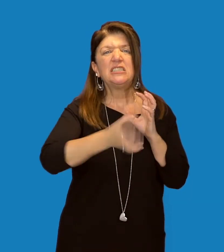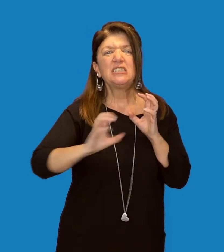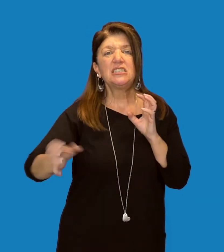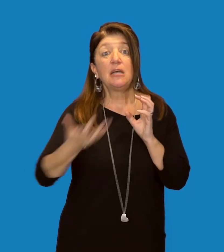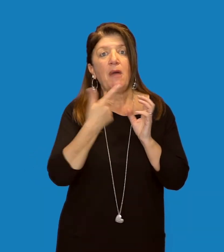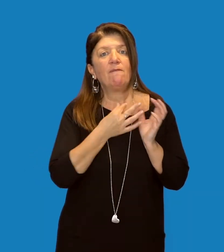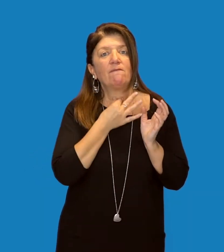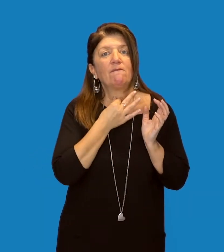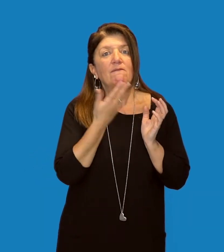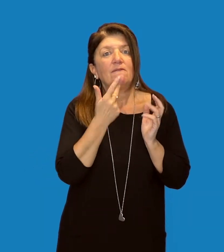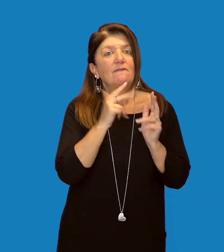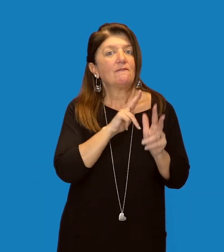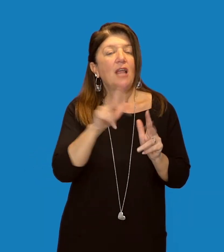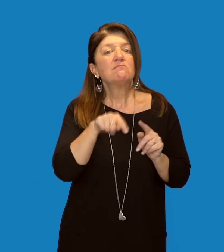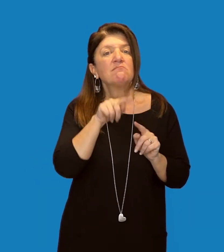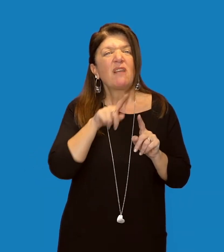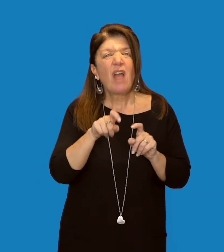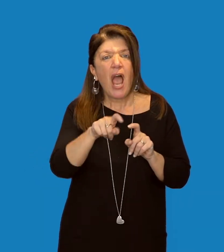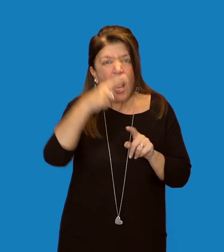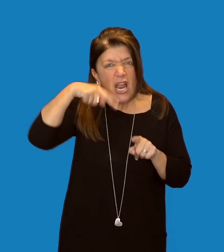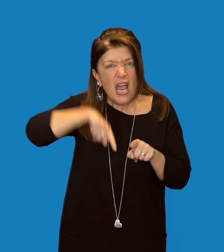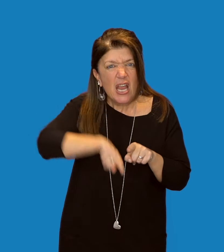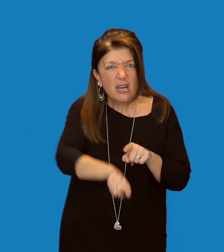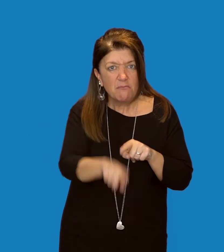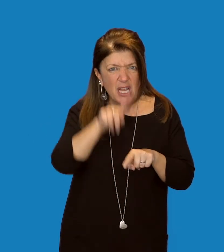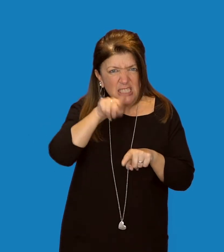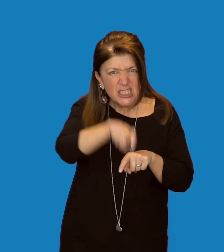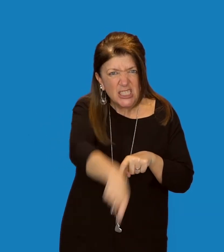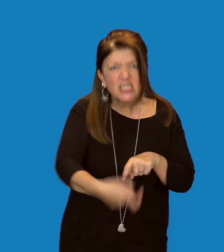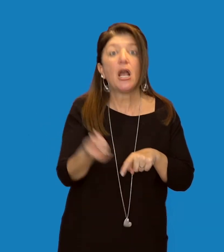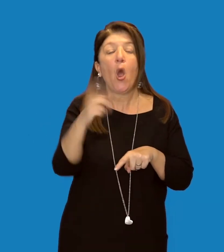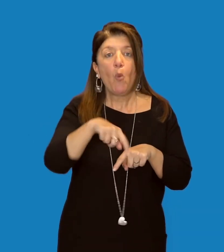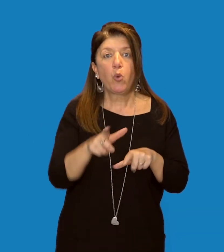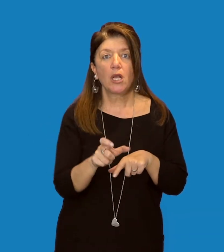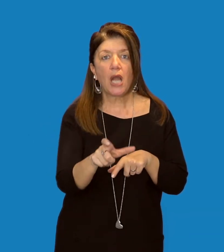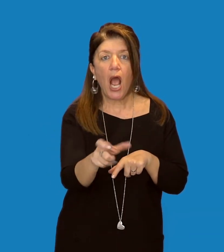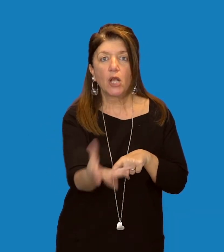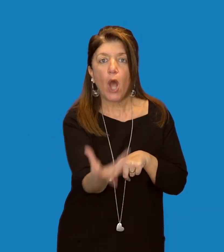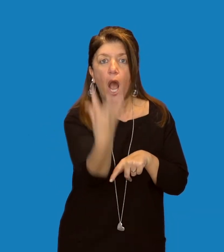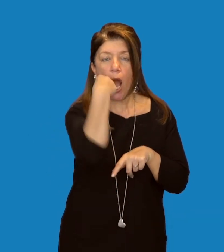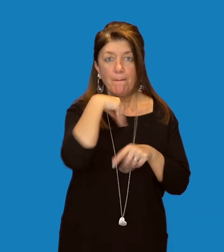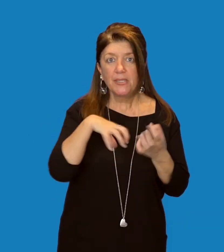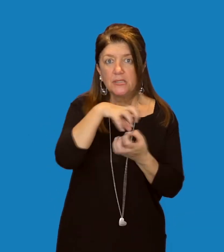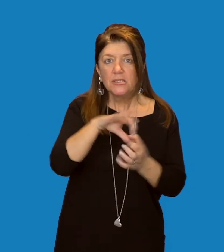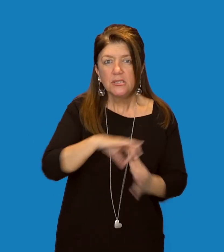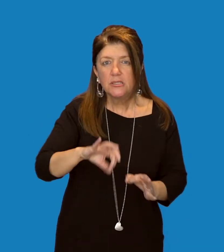Si nutre anche di granchi che ingoia per intero. Si riproduce in palludi e in praterie umide.